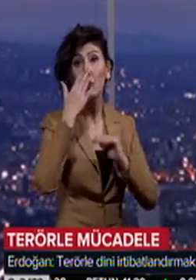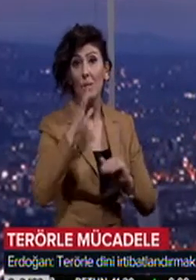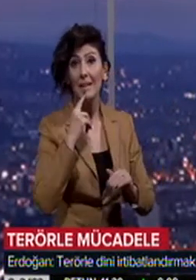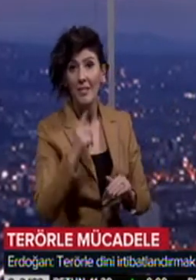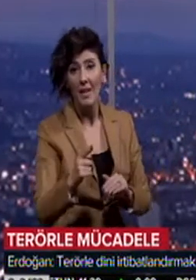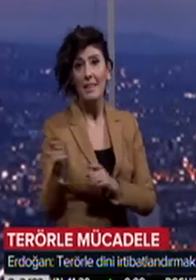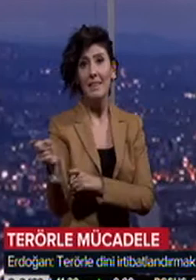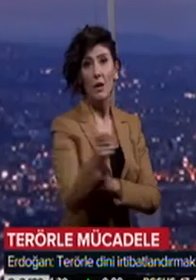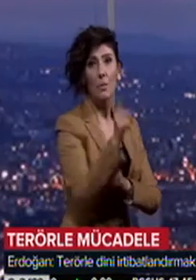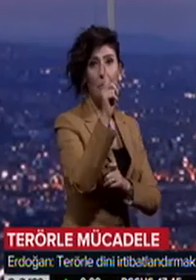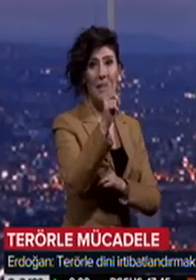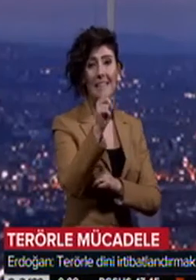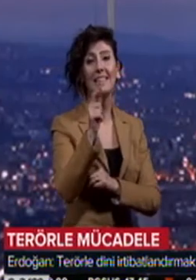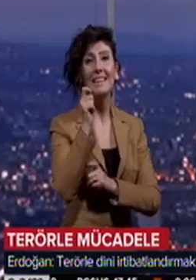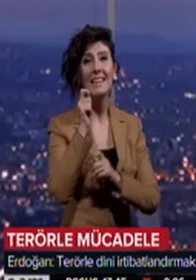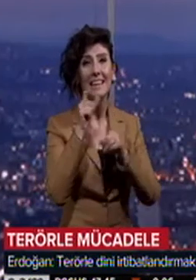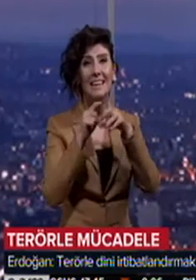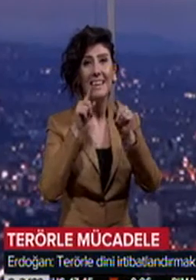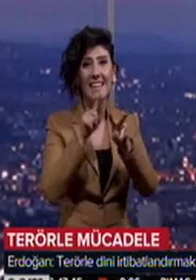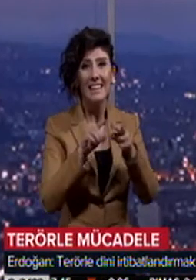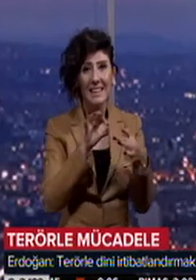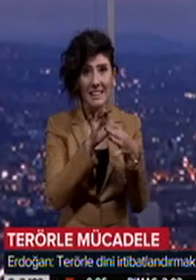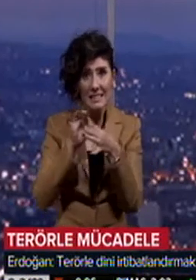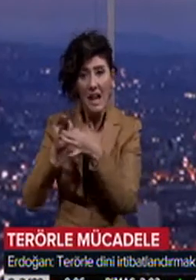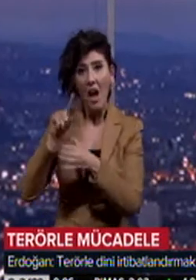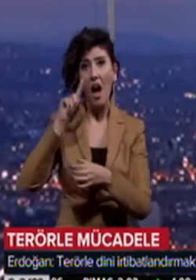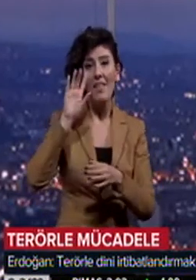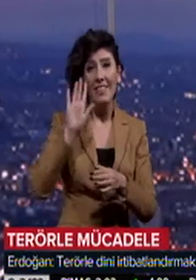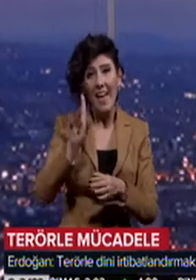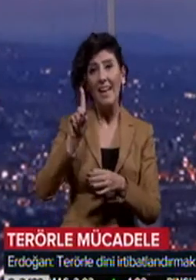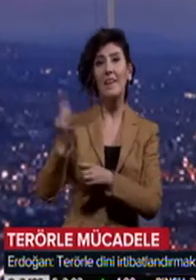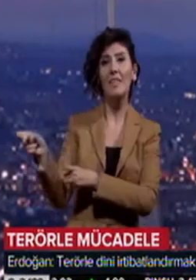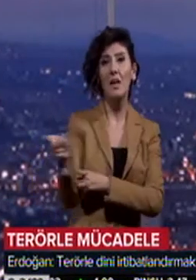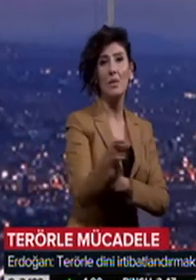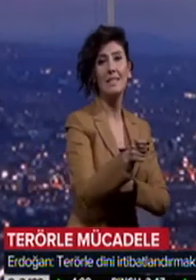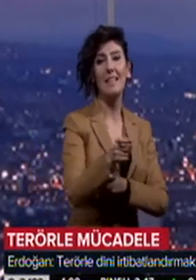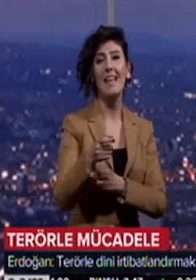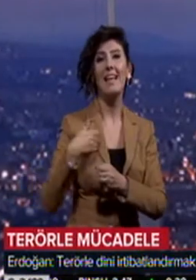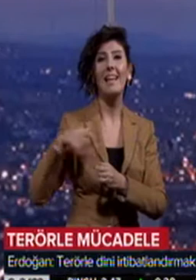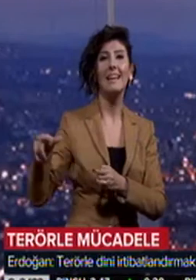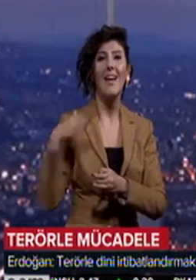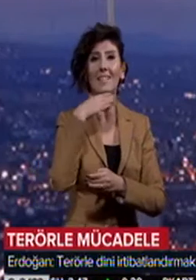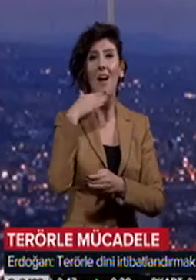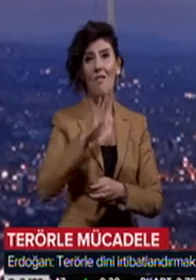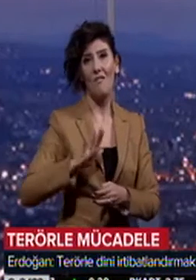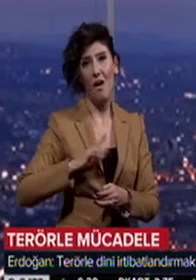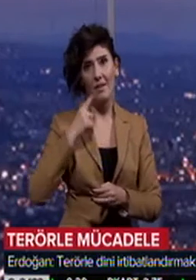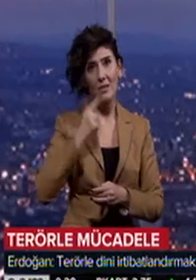Terörün bir dinle irtibatlandırılması ancak teröristlerin ekmeğine yağ sürer. Cumhurbaşkanı Erdoğan, Nijerya ile her